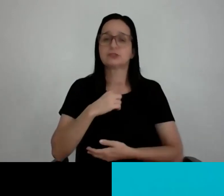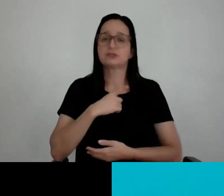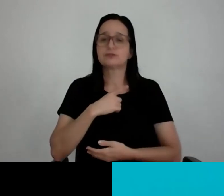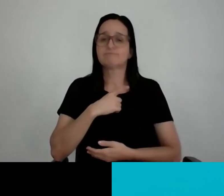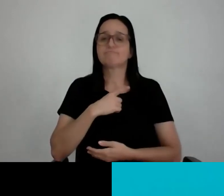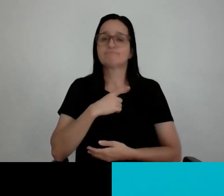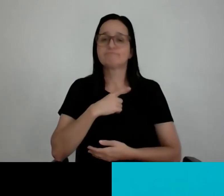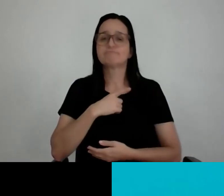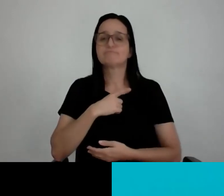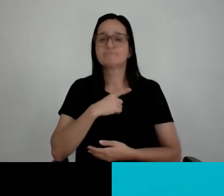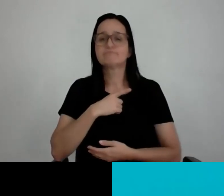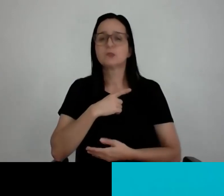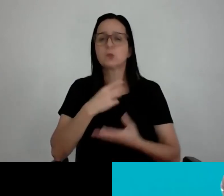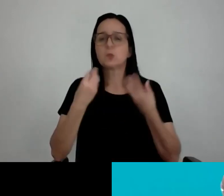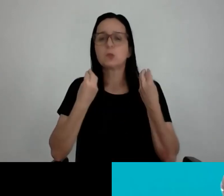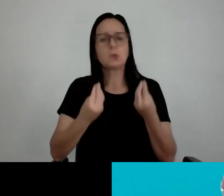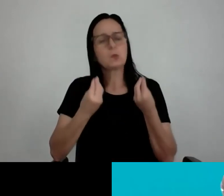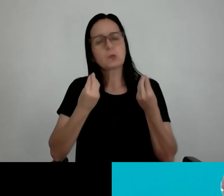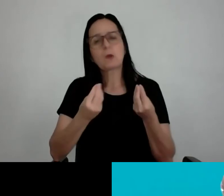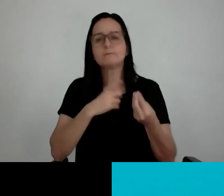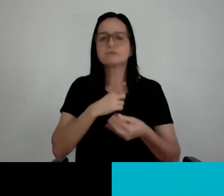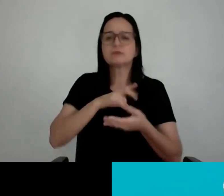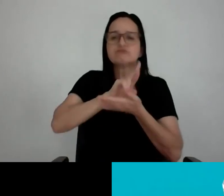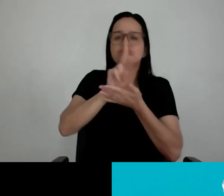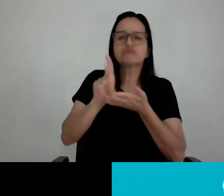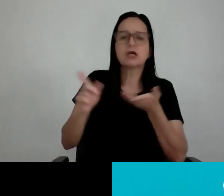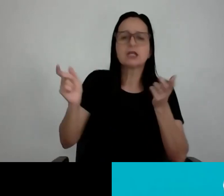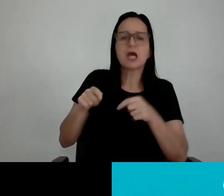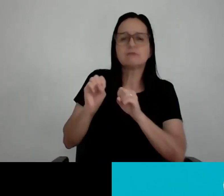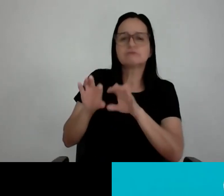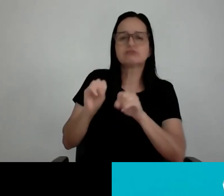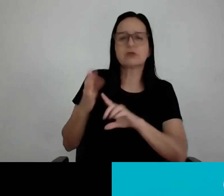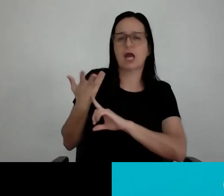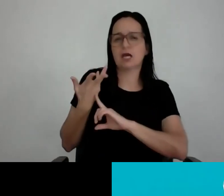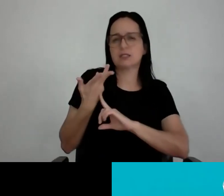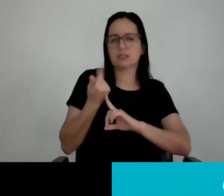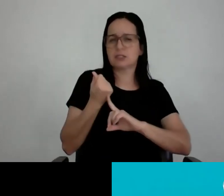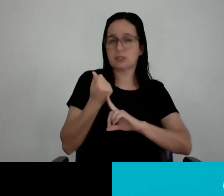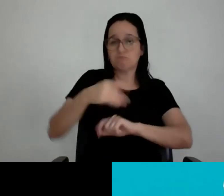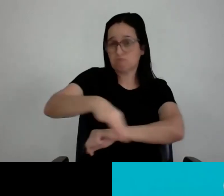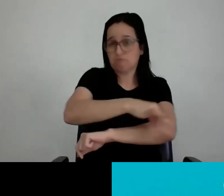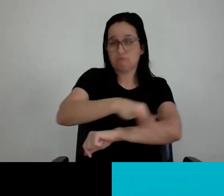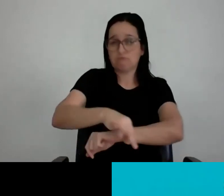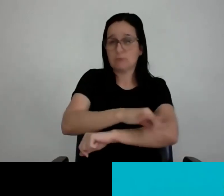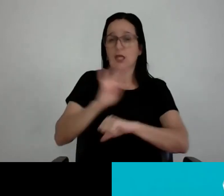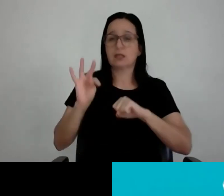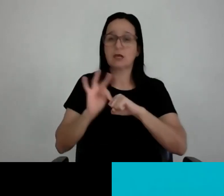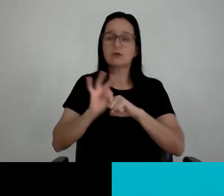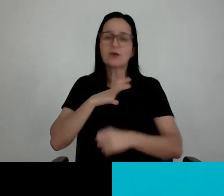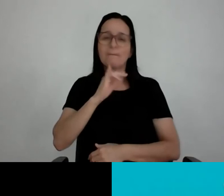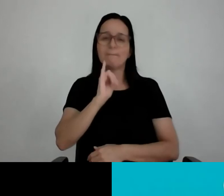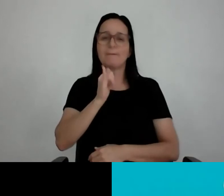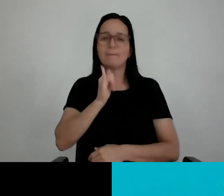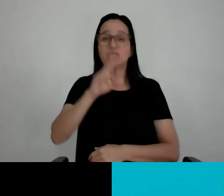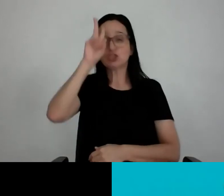faculdade, que aqui a não quer ensinar a ninguém a ser artista, arquiteto ou técnico, a gente procurou contar histórias que ajudasse